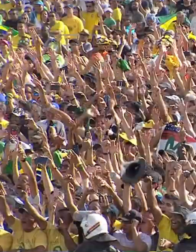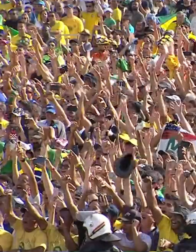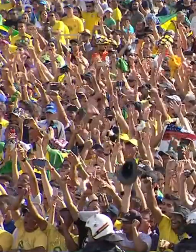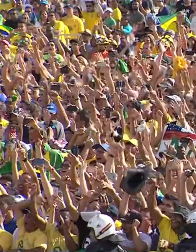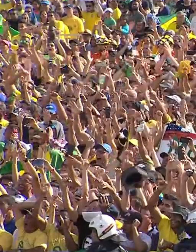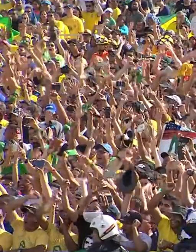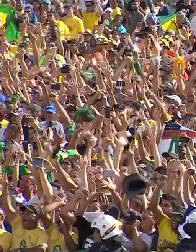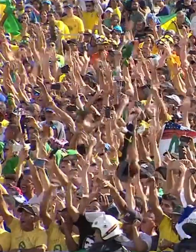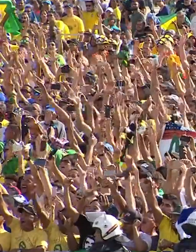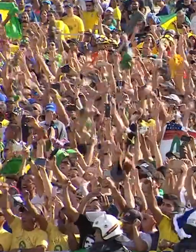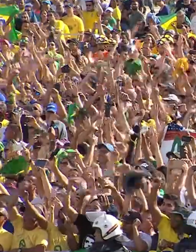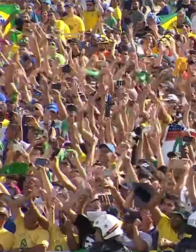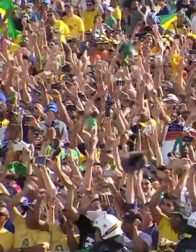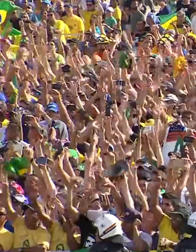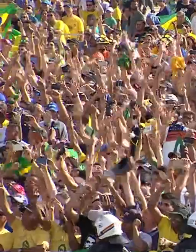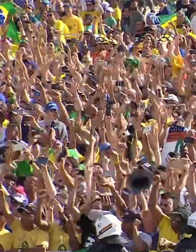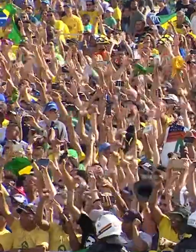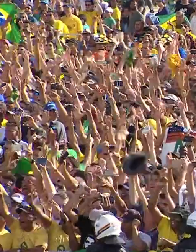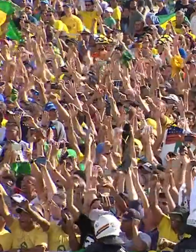da história.